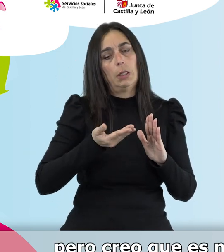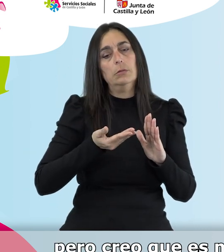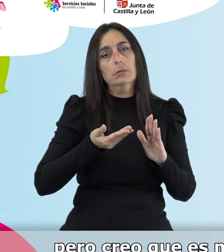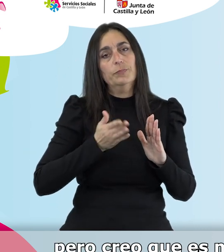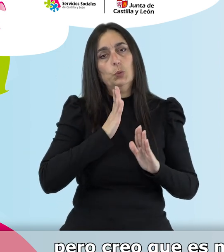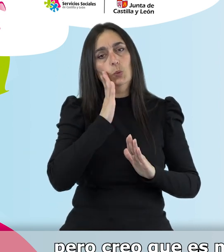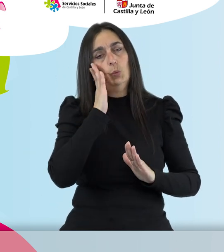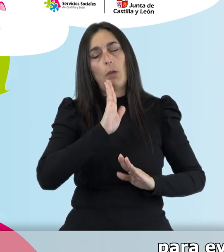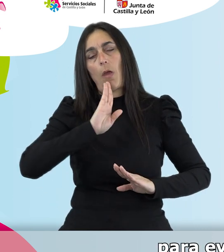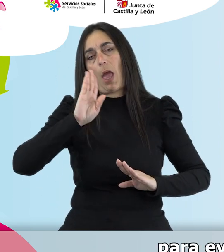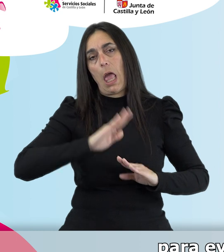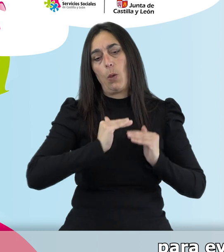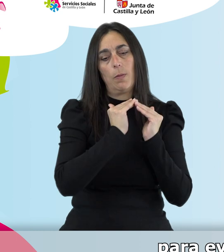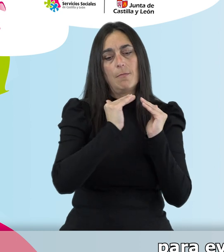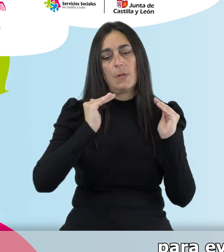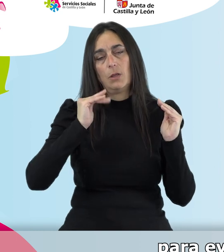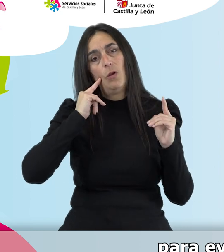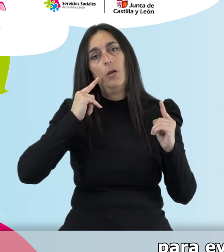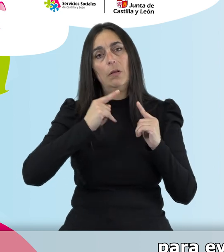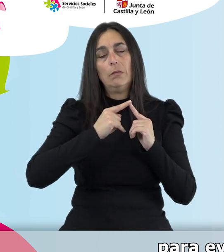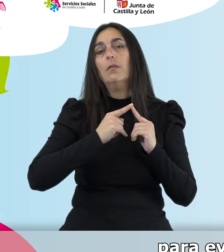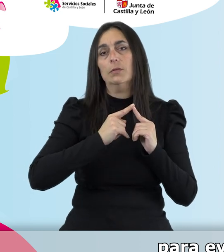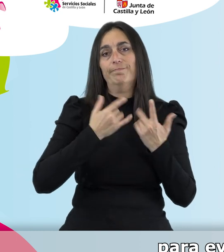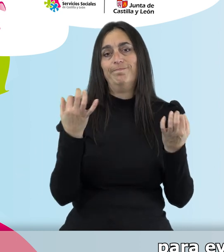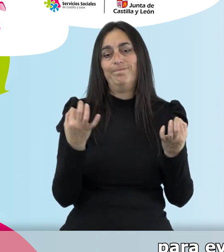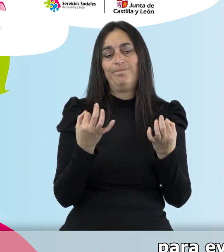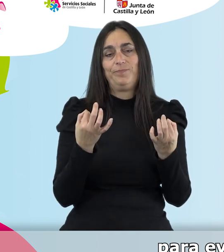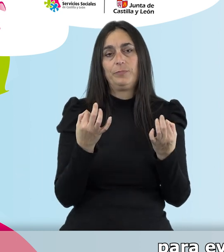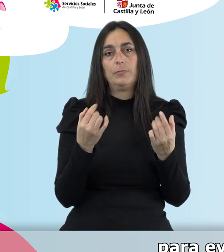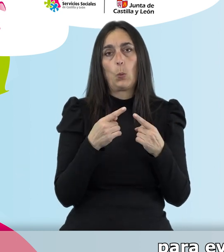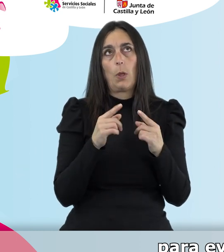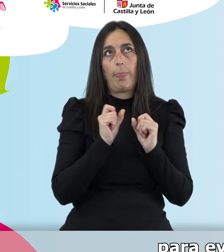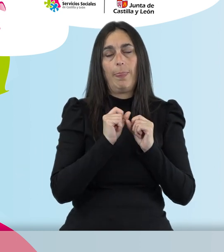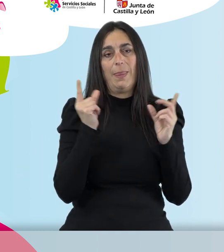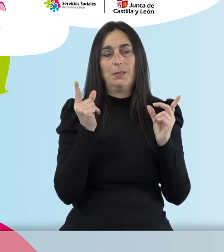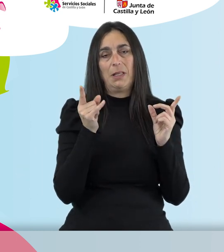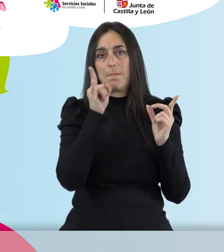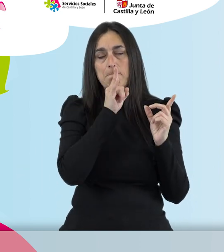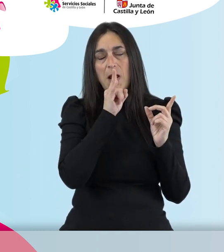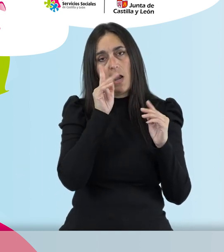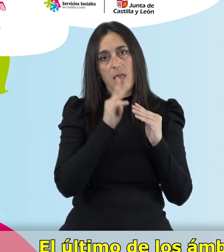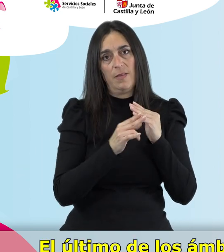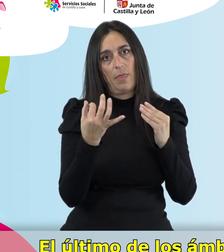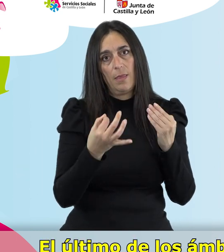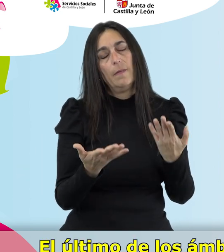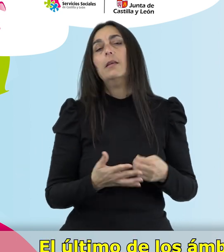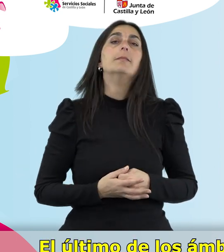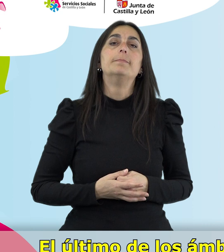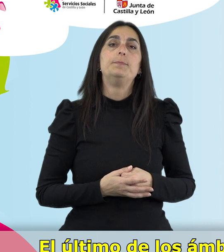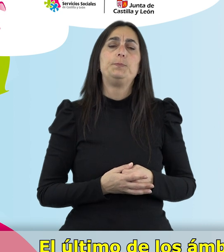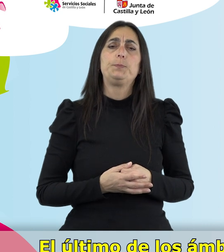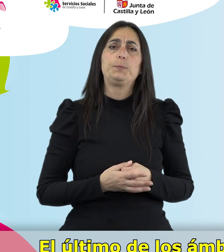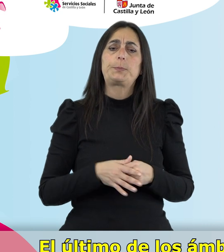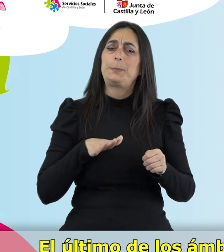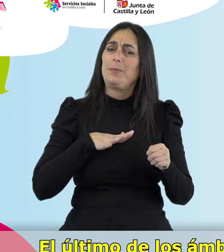buena higiene del sueño para evitar que tengamos un mal despertar. Perfecto. El último de